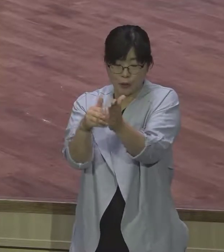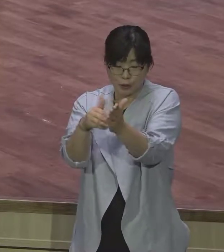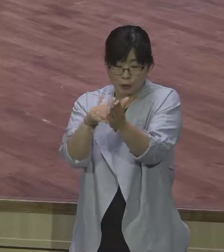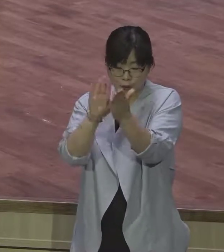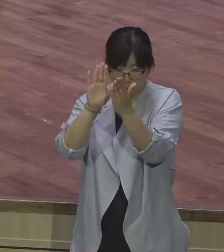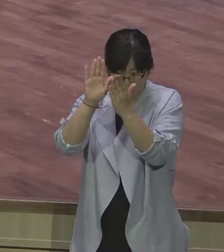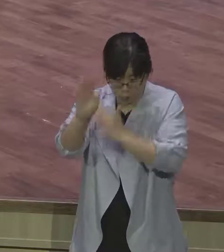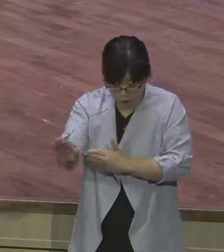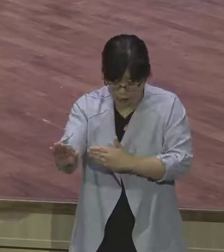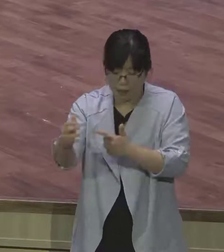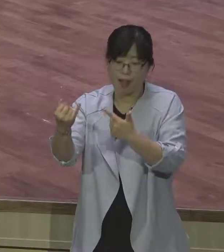일해라.